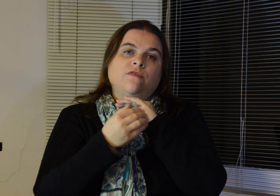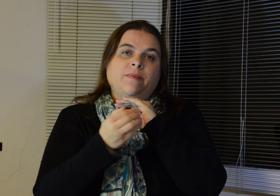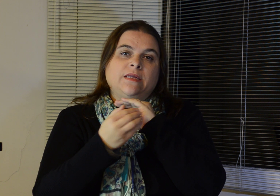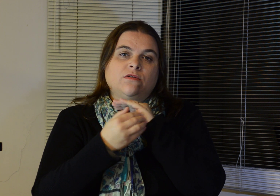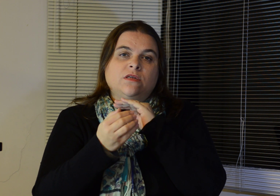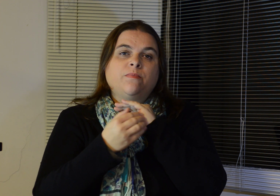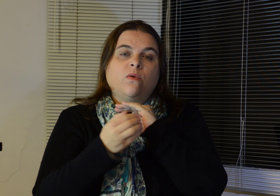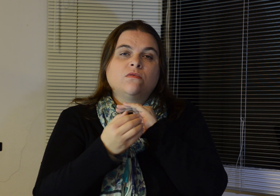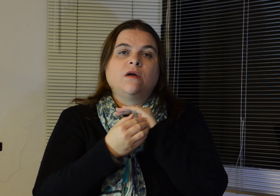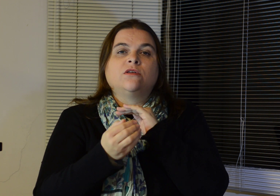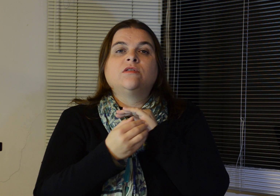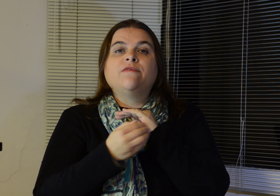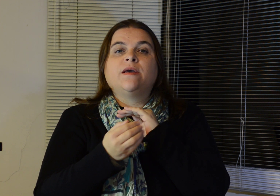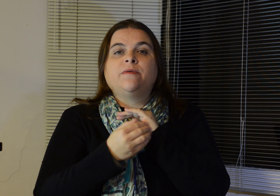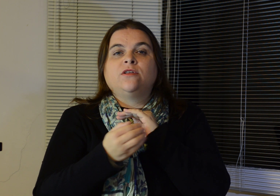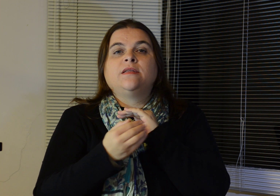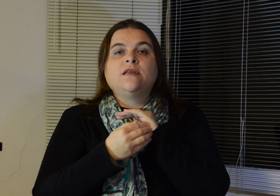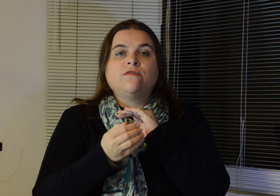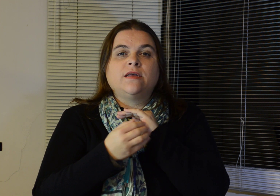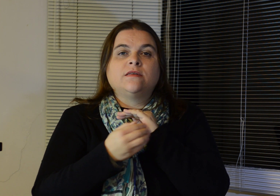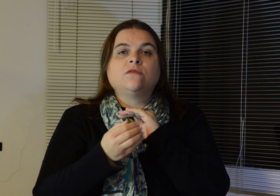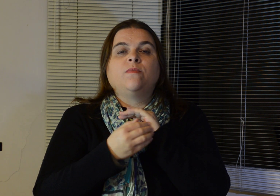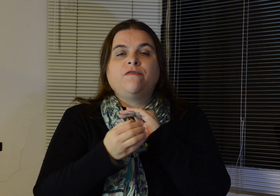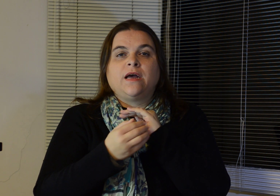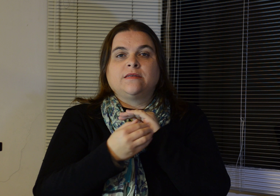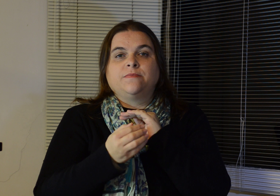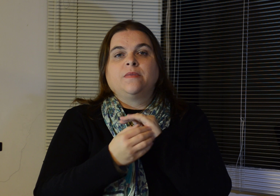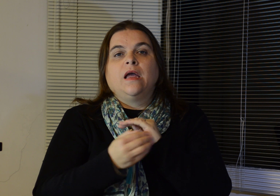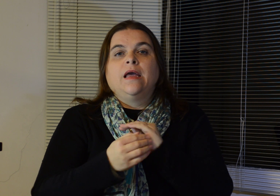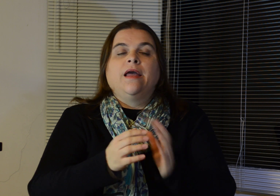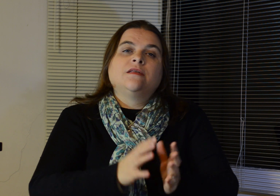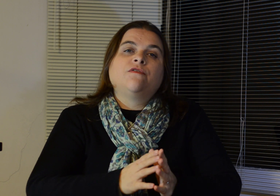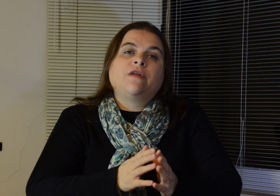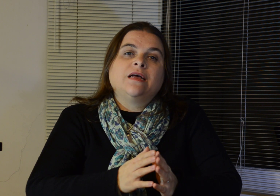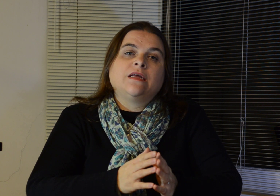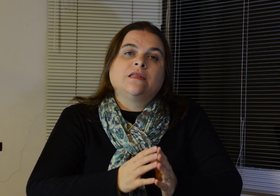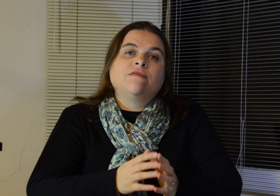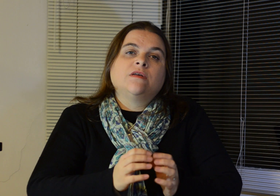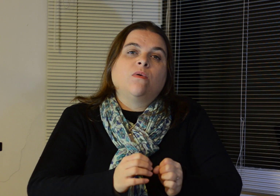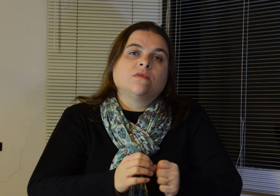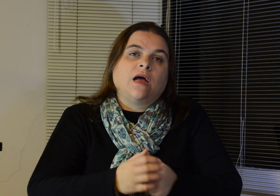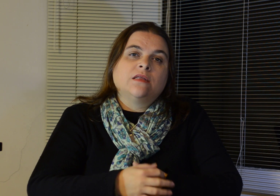vai batendo nesse ponto, a gente deve repetir três vezes uma frase. Essa frase, ela deve ser montada,